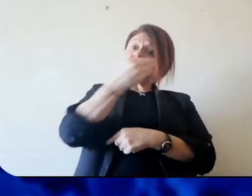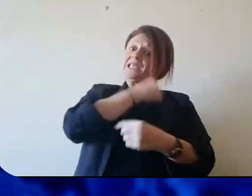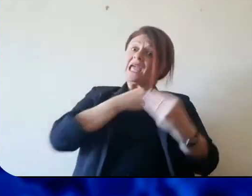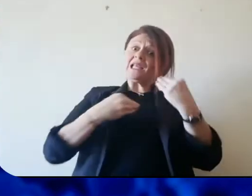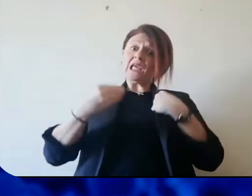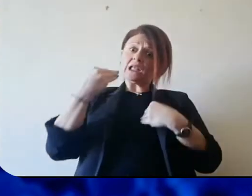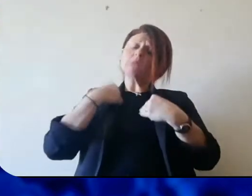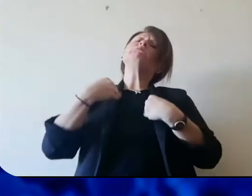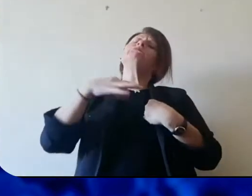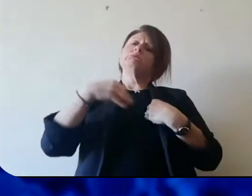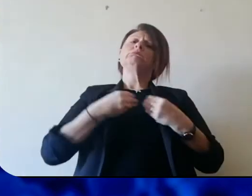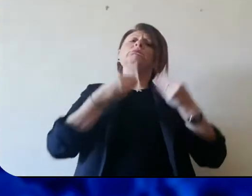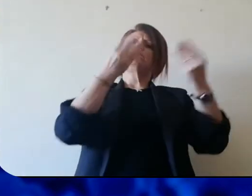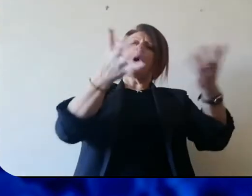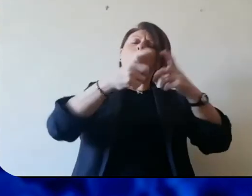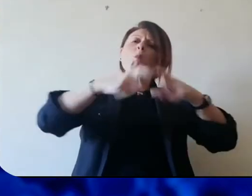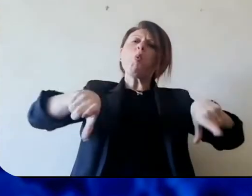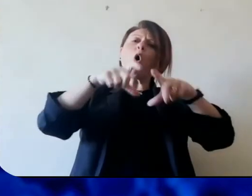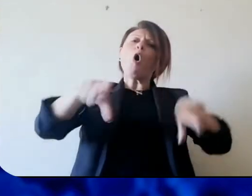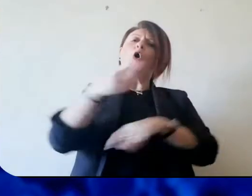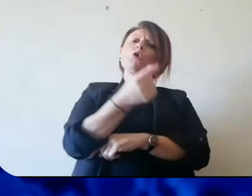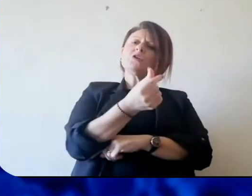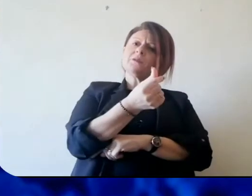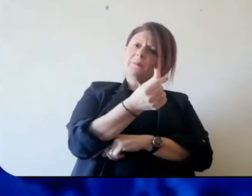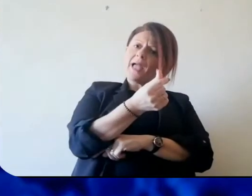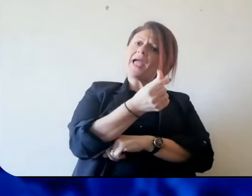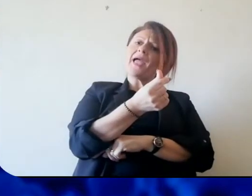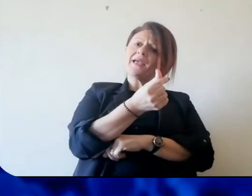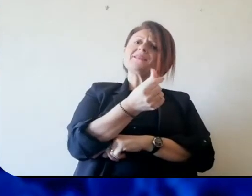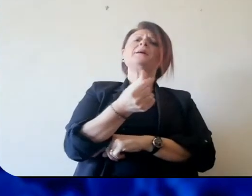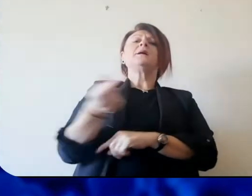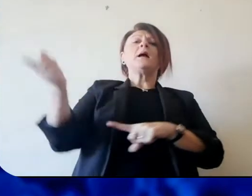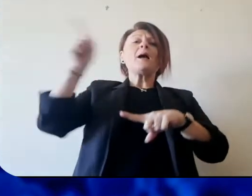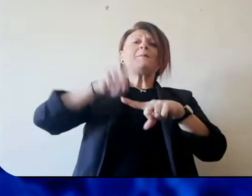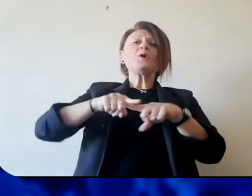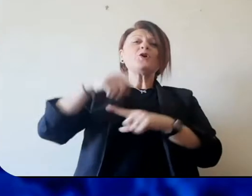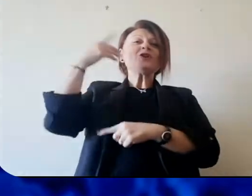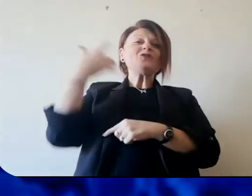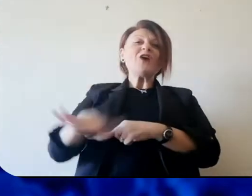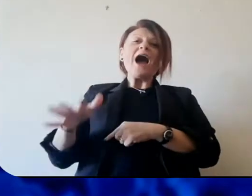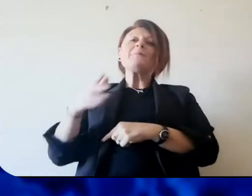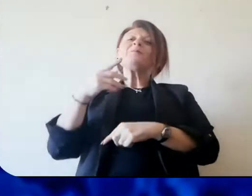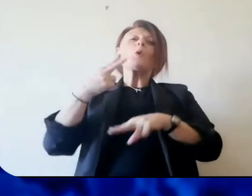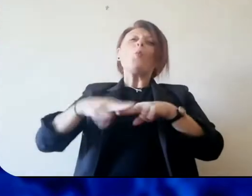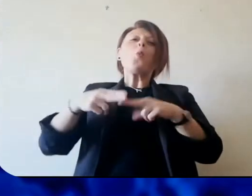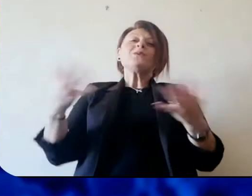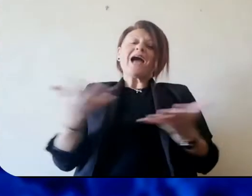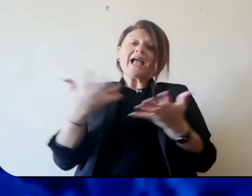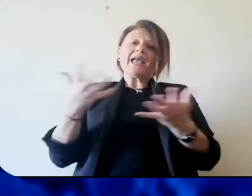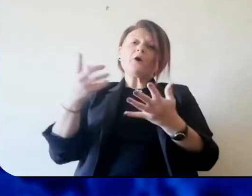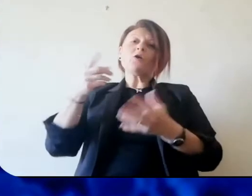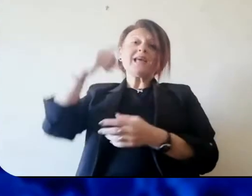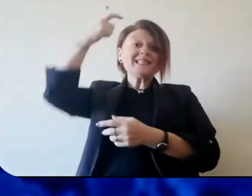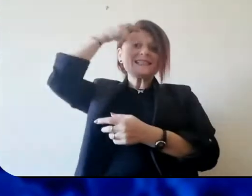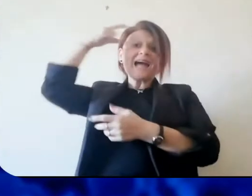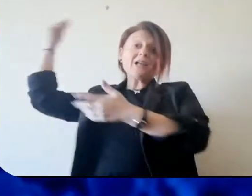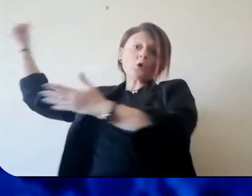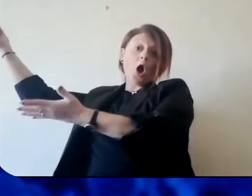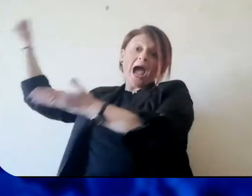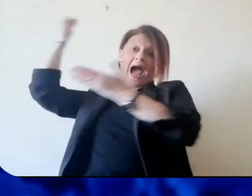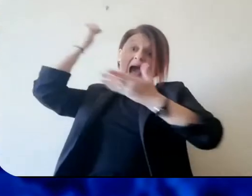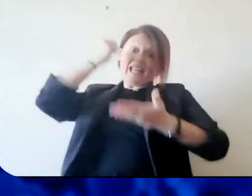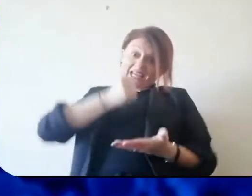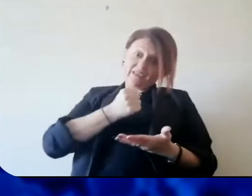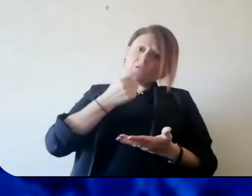costoro che ne facciano richiesta, anche utilizzando le risorse che stanno arrivando, già sono arrivate quelle dello